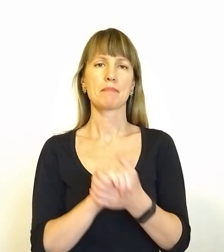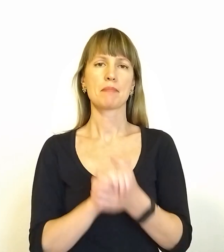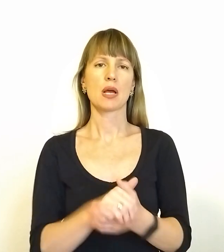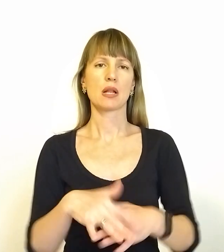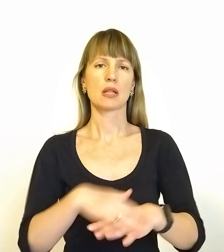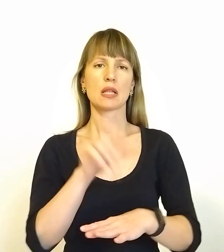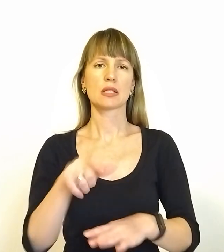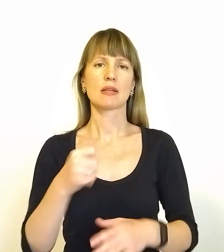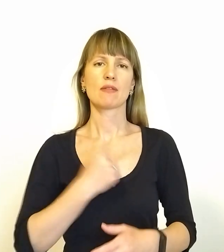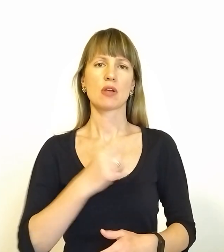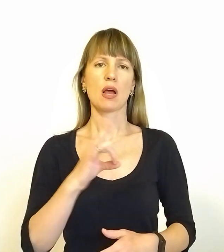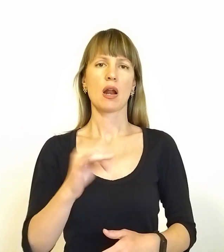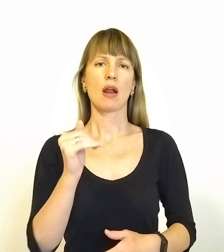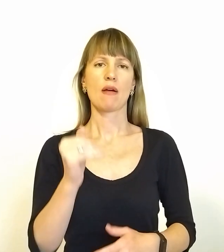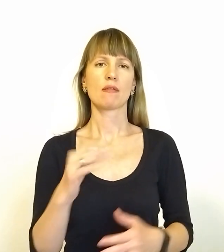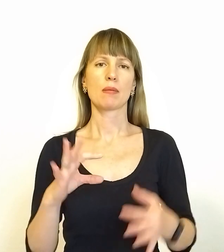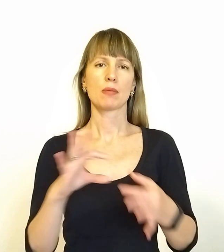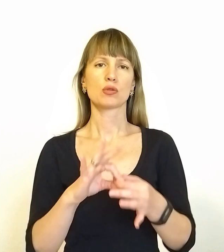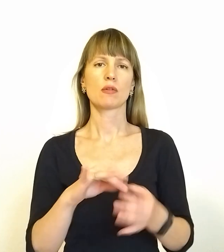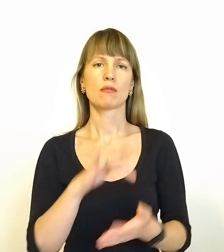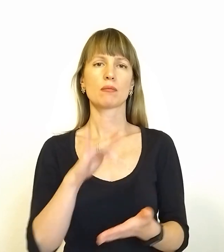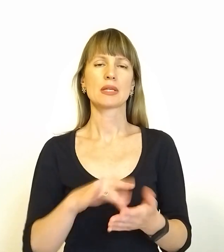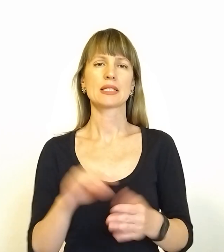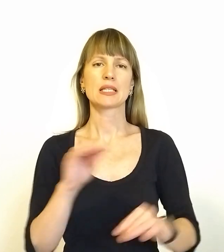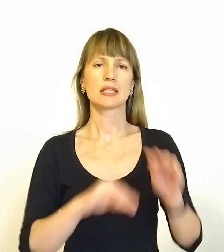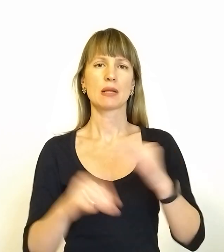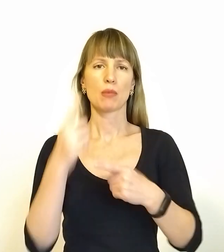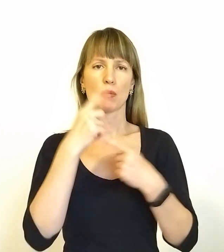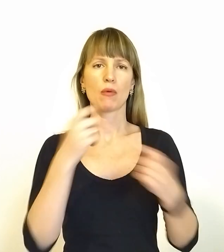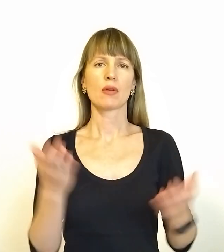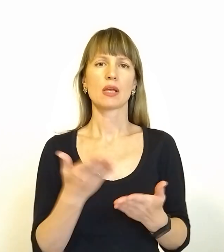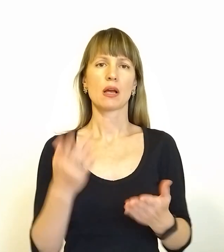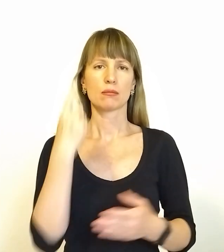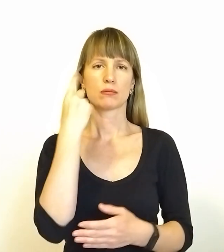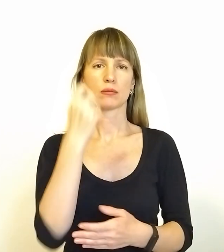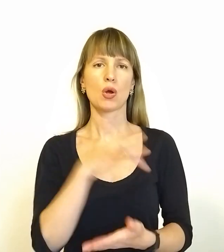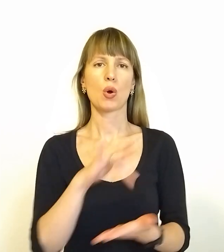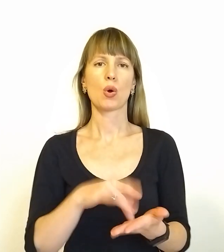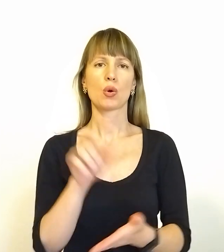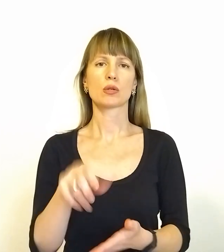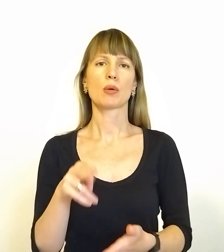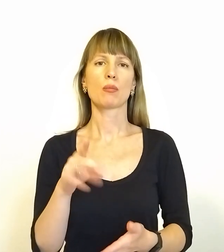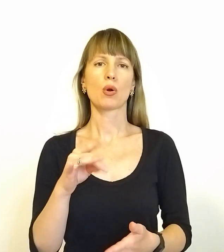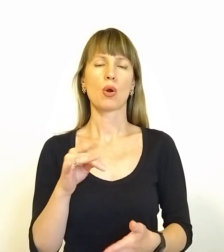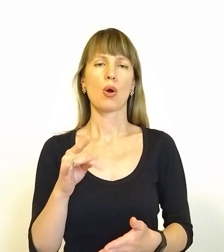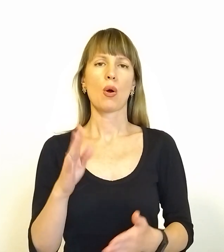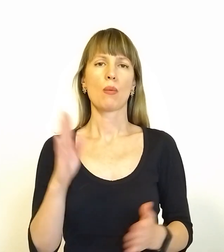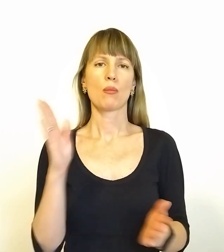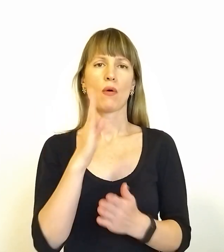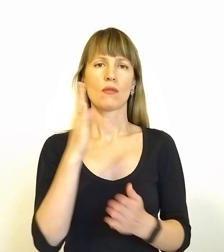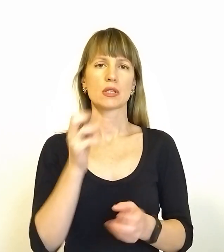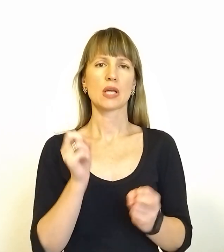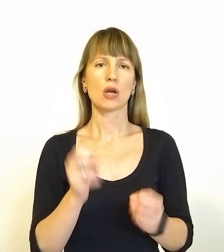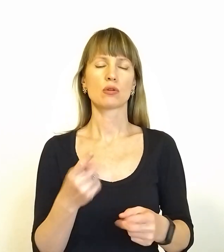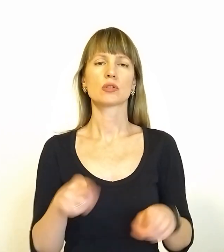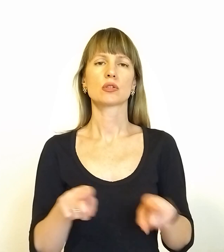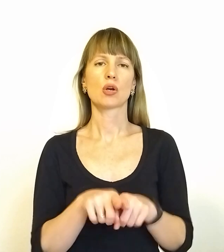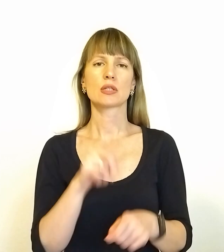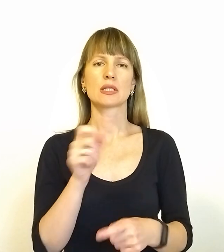військові РФ відключили в місті систему оповіщення, яка попереджала містян про повітряну загрозу. Також, за словами